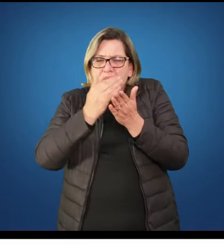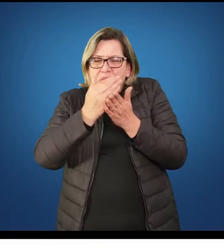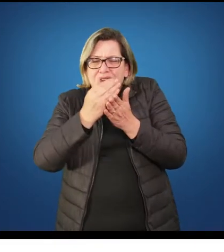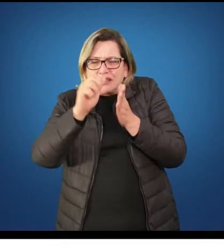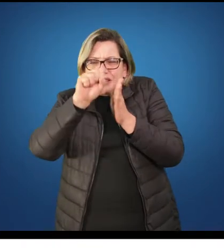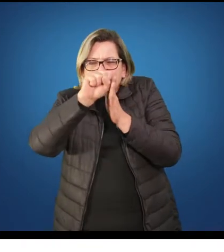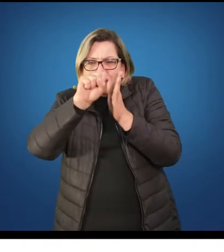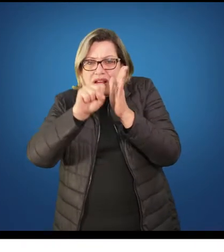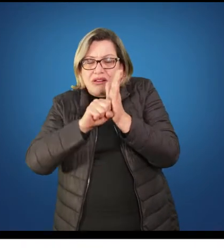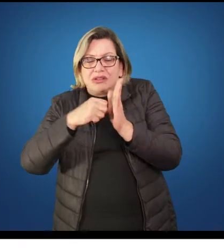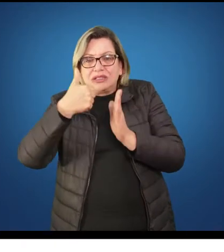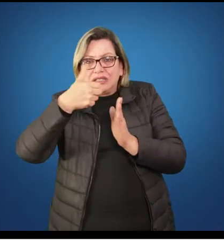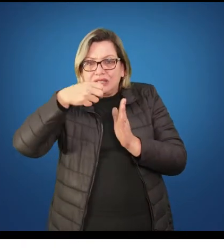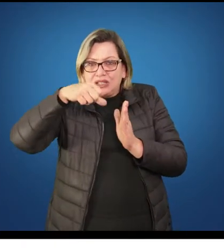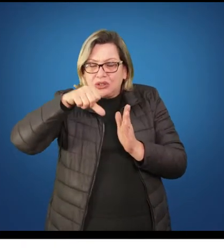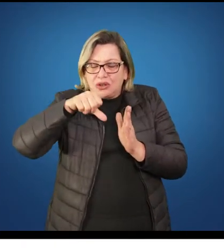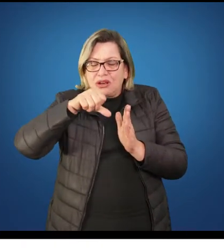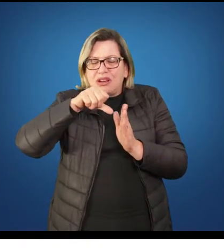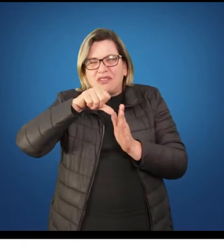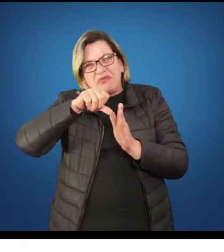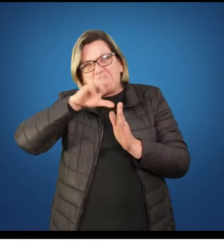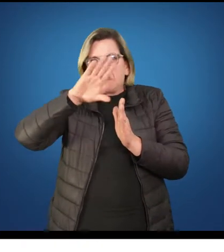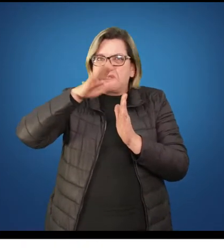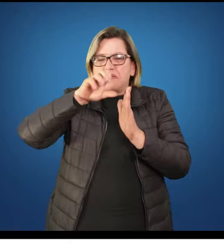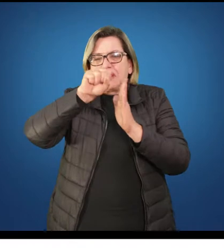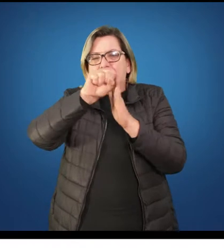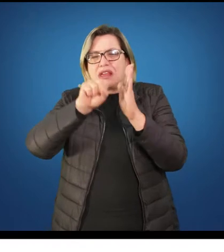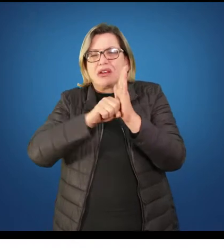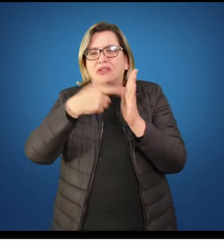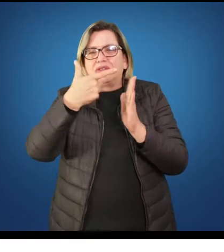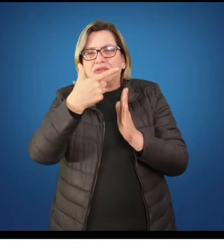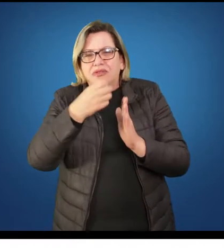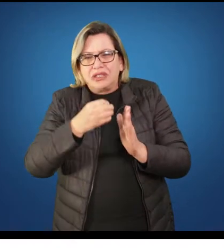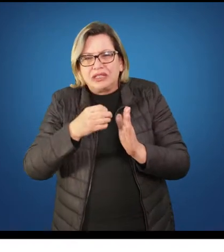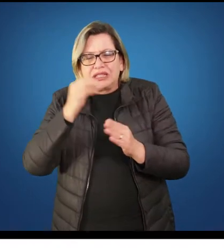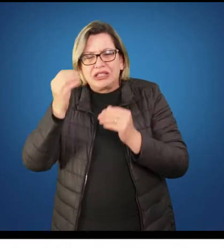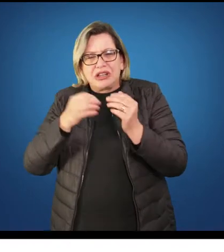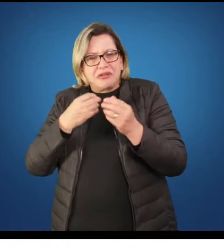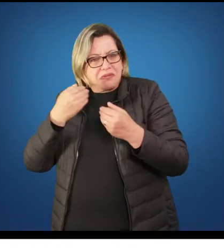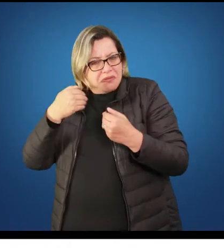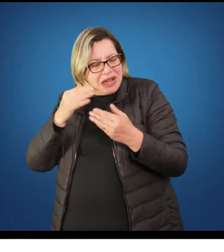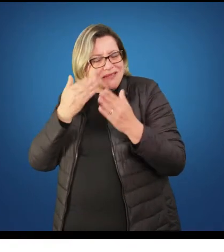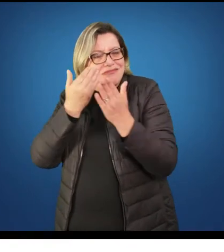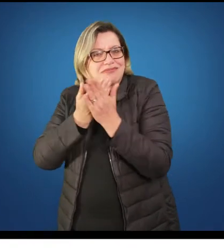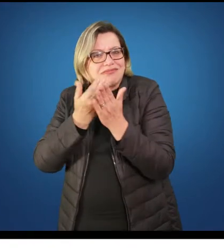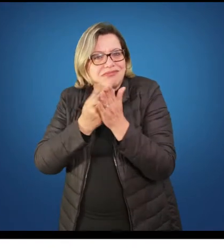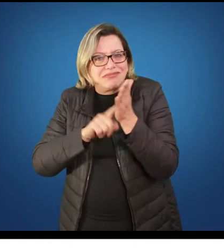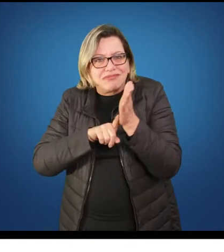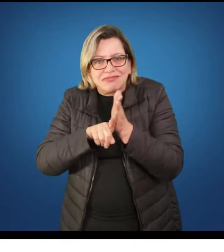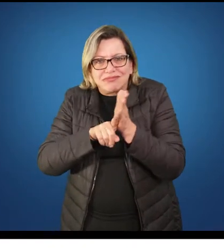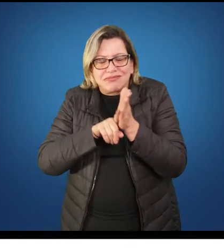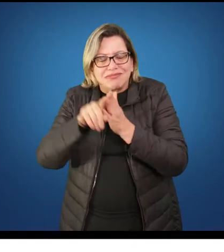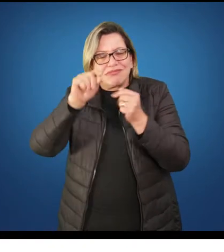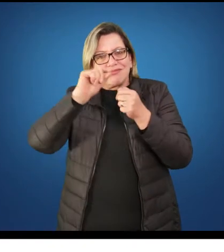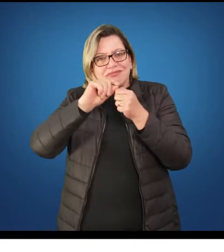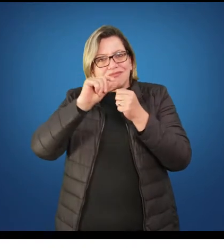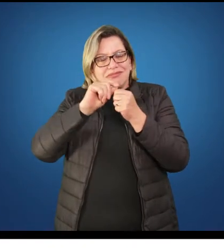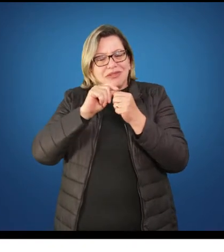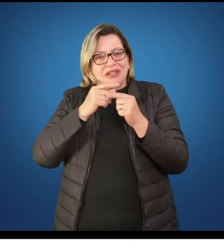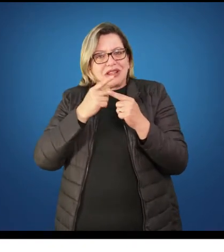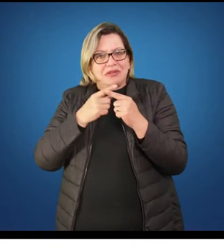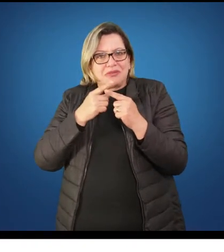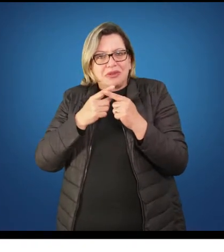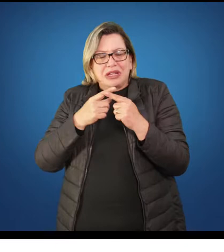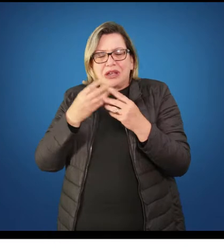especializassem, estudassem mais, se apropriassem de algumas técnicas específicas. Com isso, gente tem essa